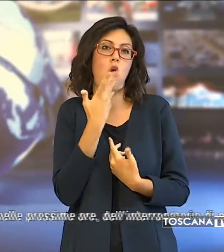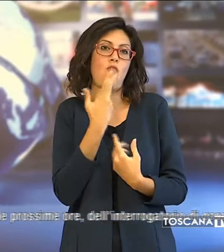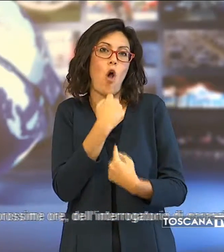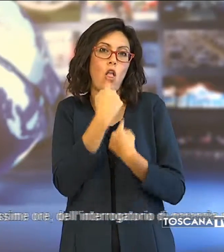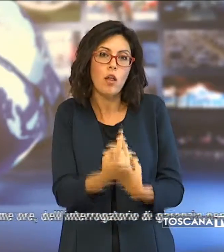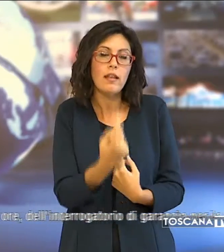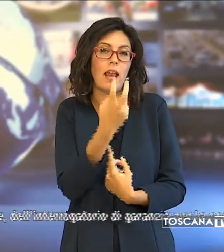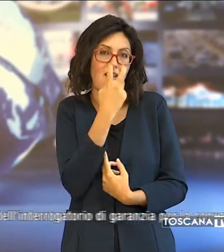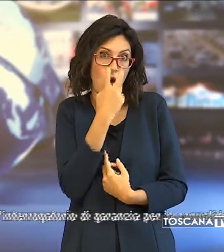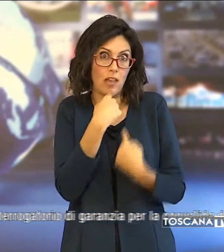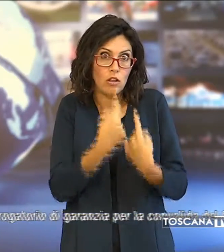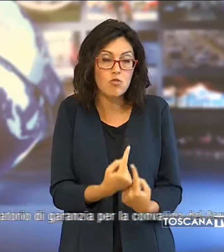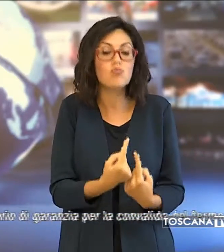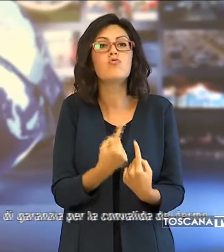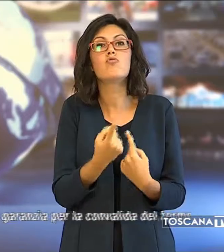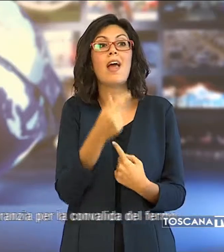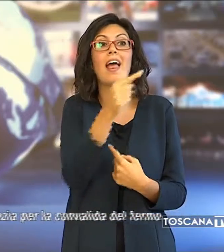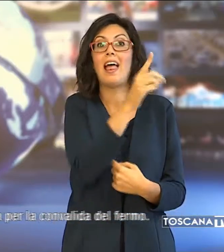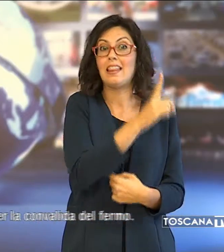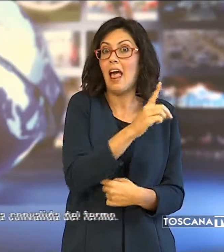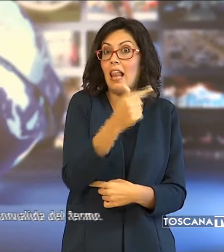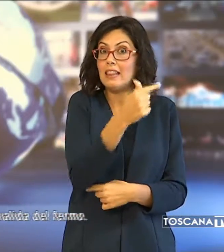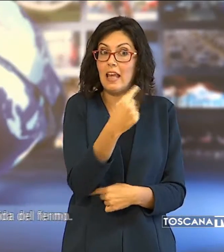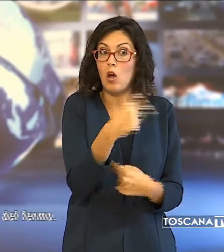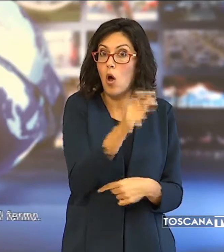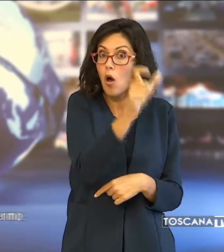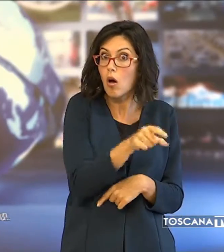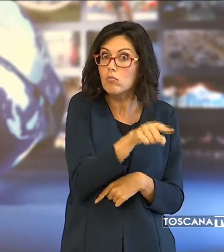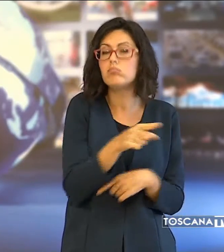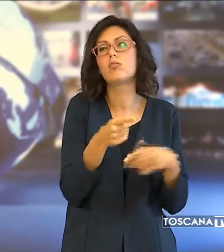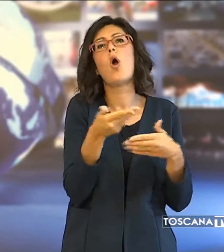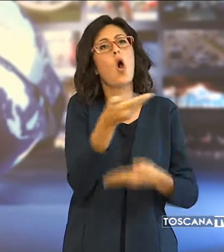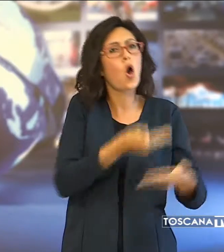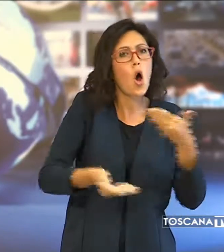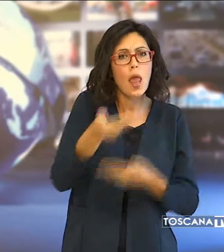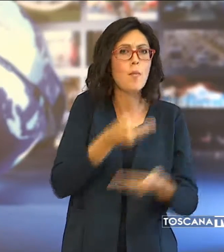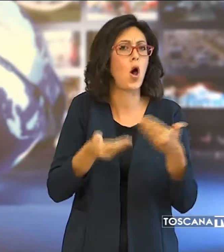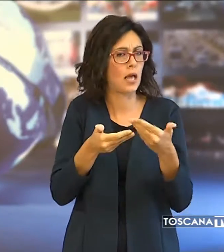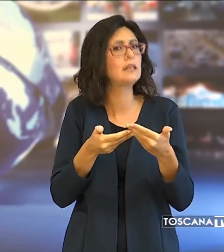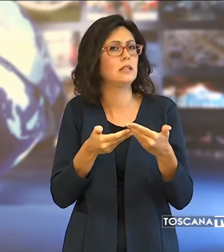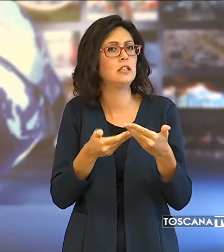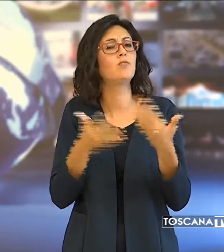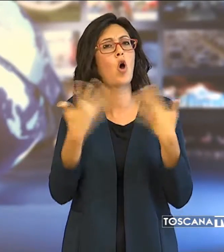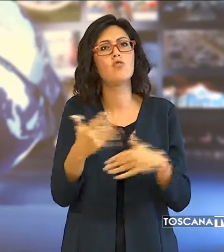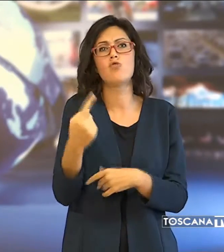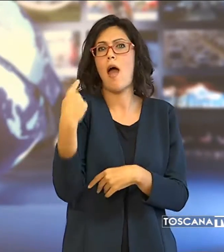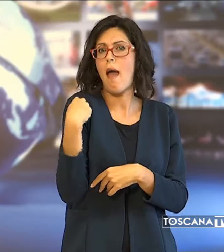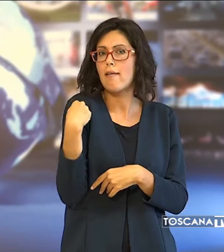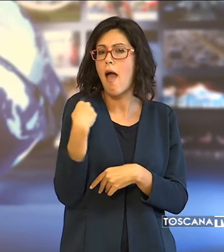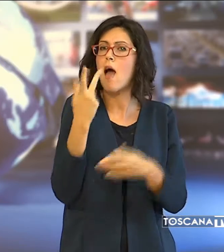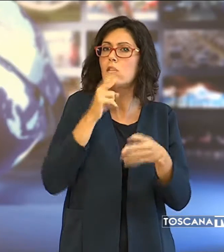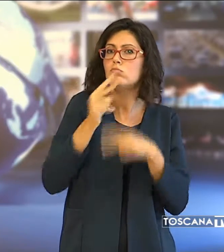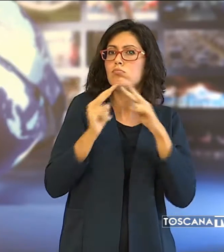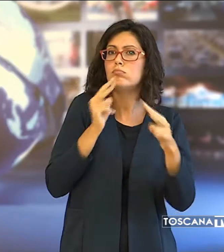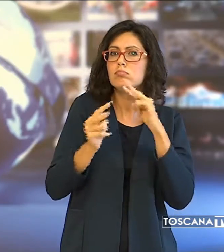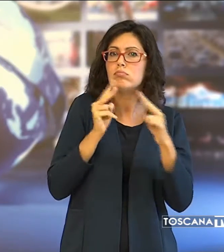difensore, che Del Ticco è stato collaborativo e già ieri ha risposto ricostruendo l